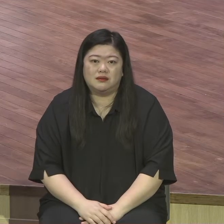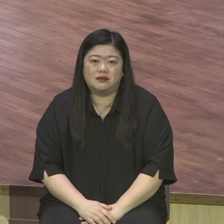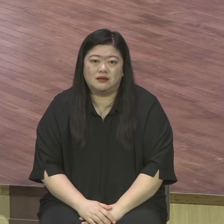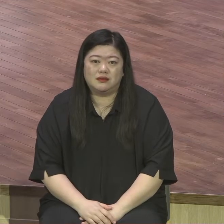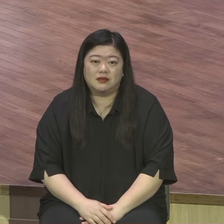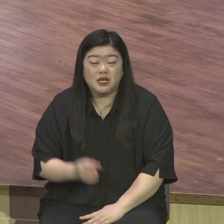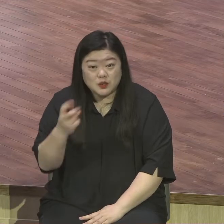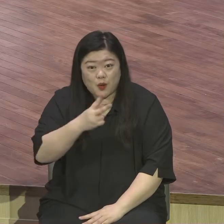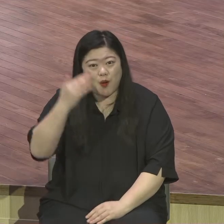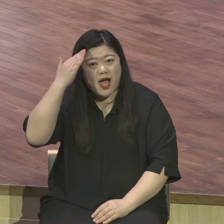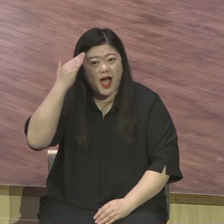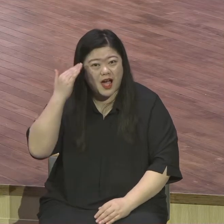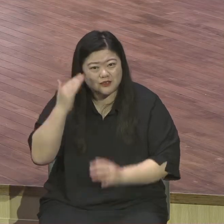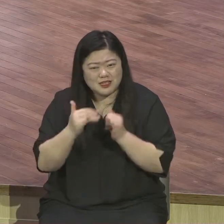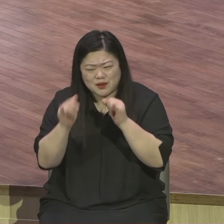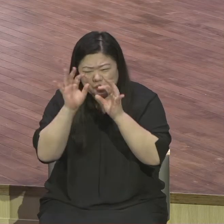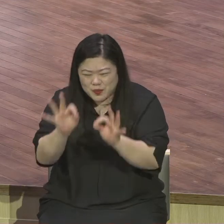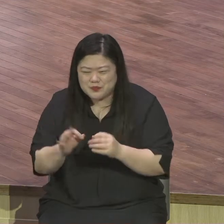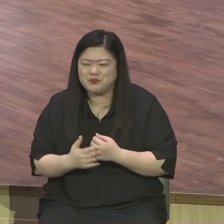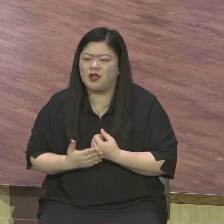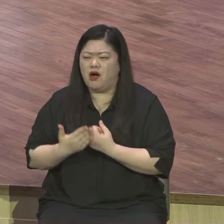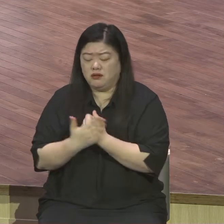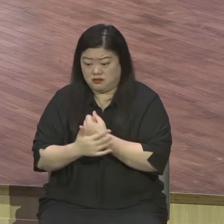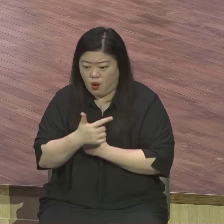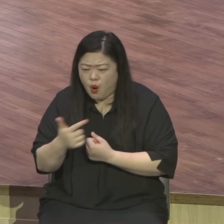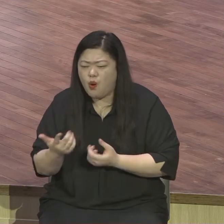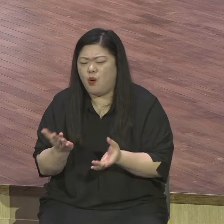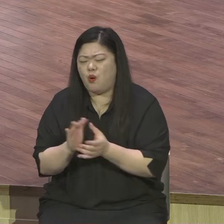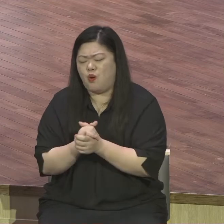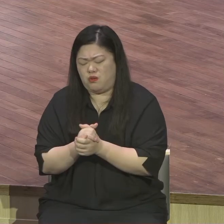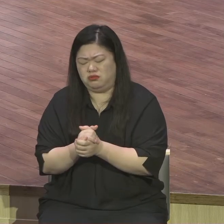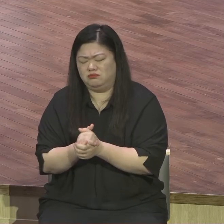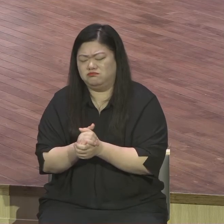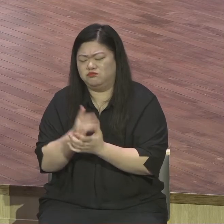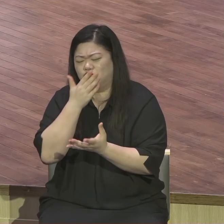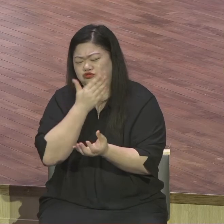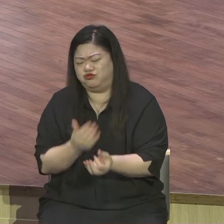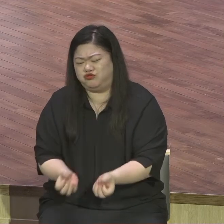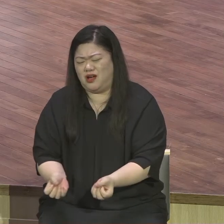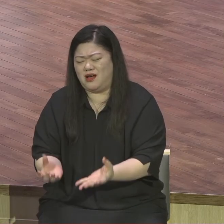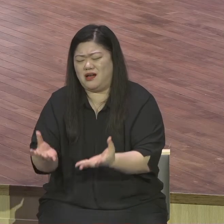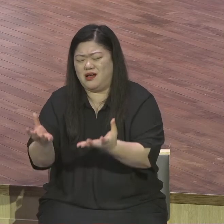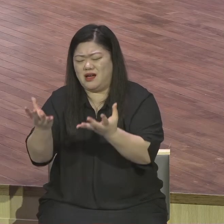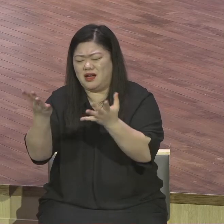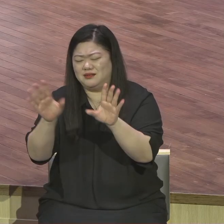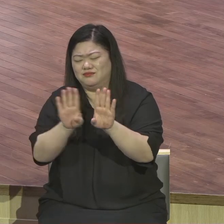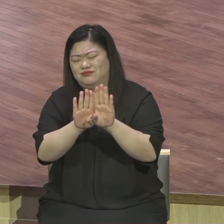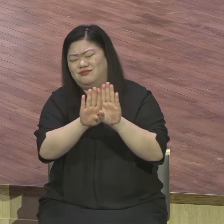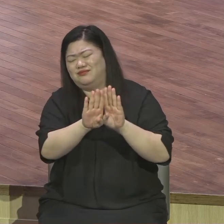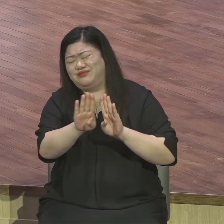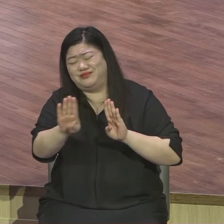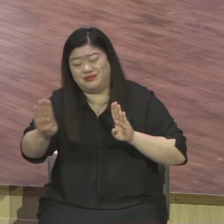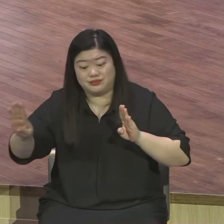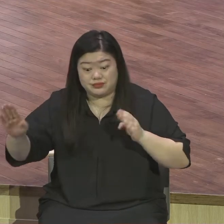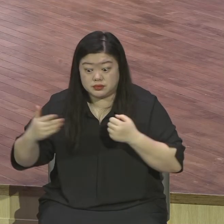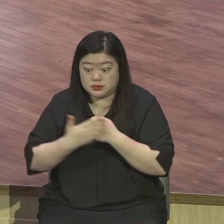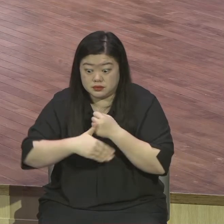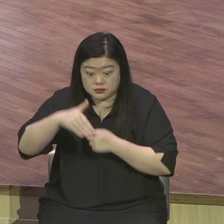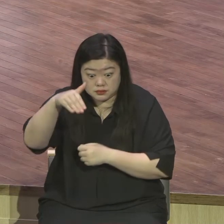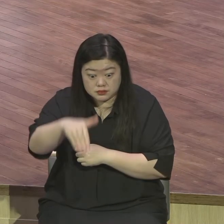자빠질지 몰라 비교하다가 그냥 비교하다가 사단에게 당하기 때문에 억울하기 때문에 하는 말이잖아요 사단에게 당해요